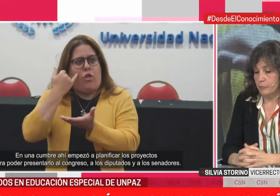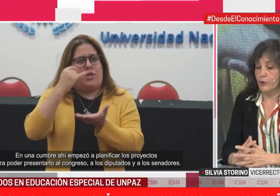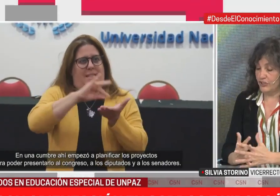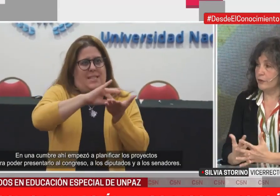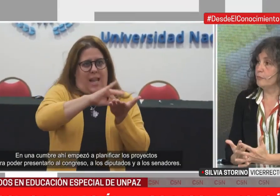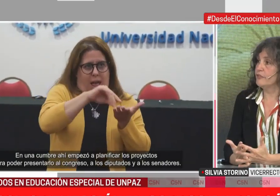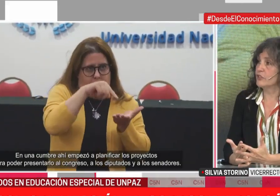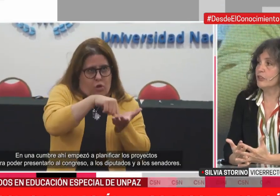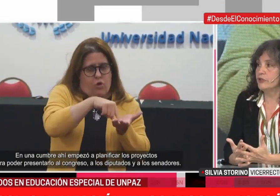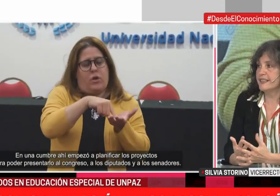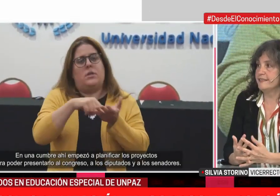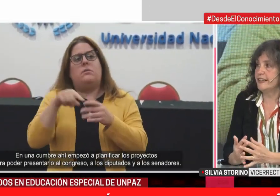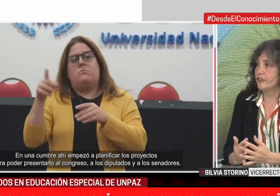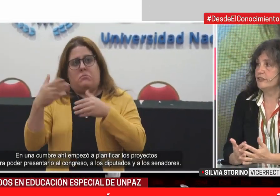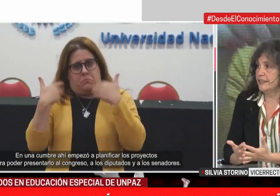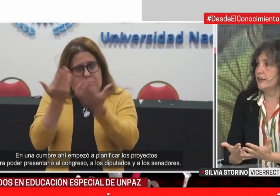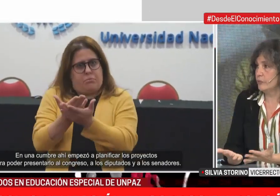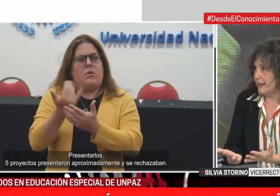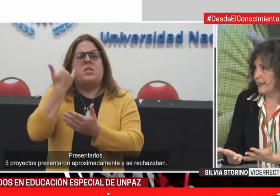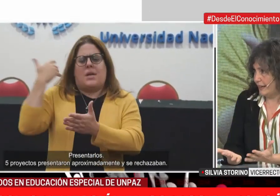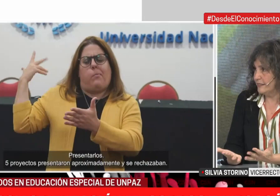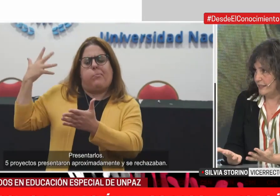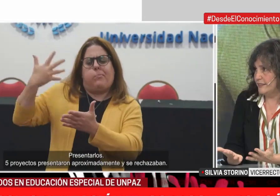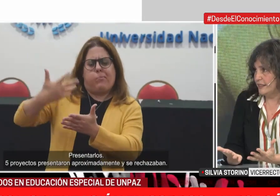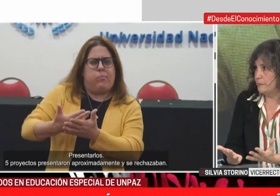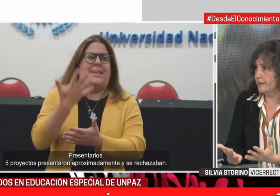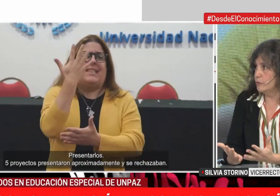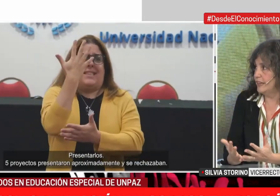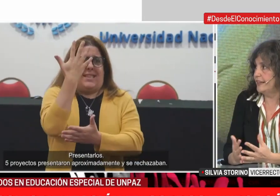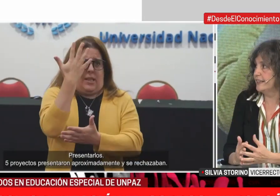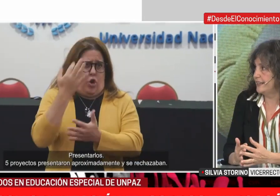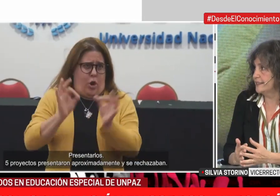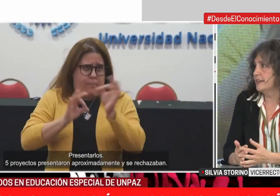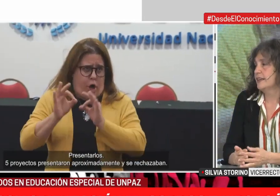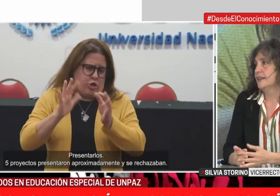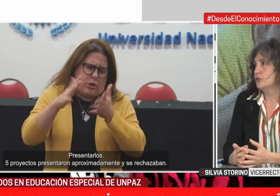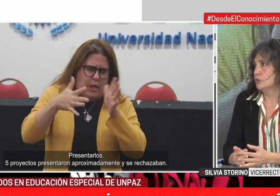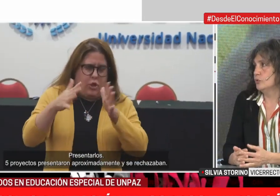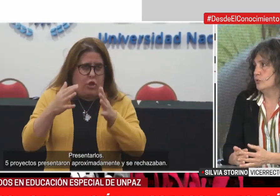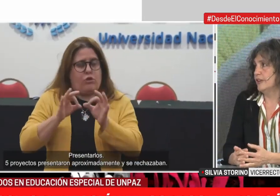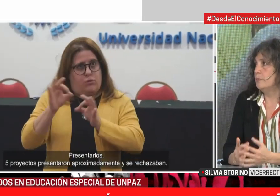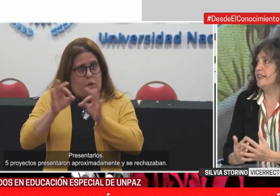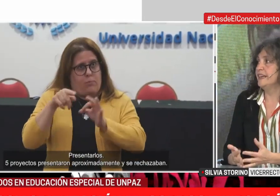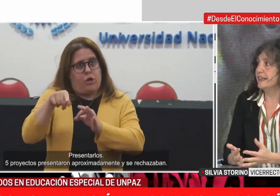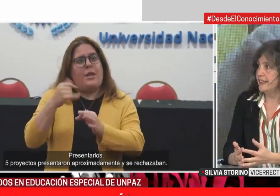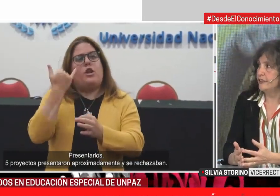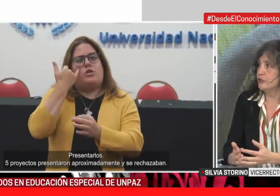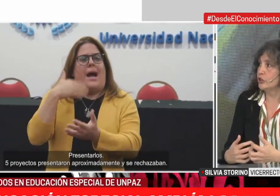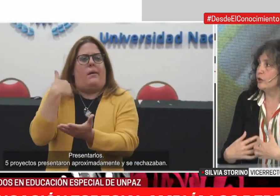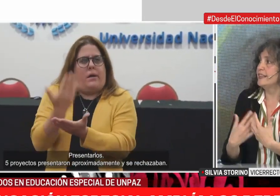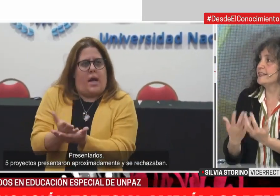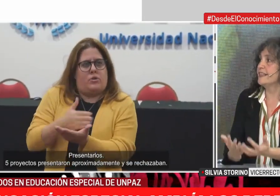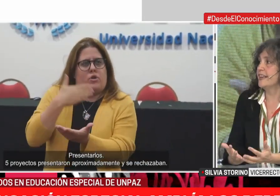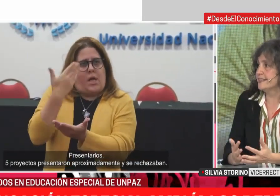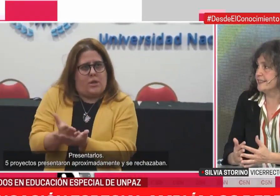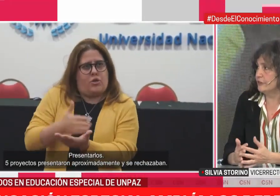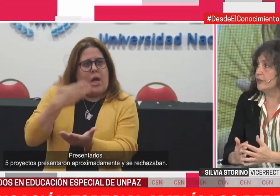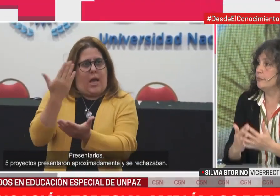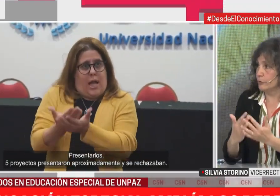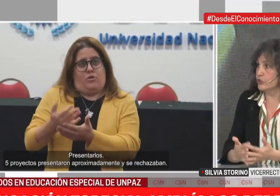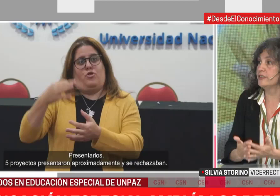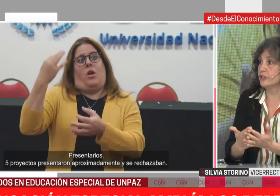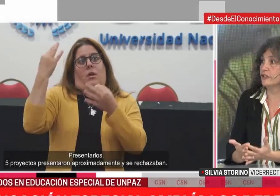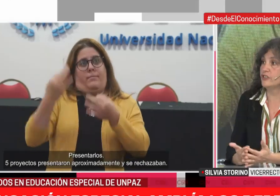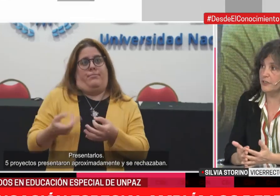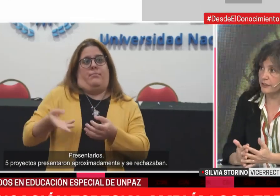Y por ser un profesorado universitario, tiene algunas características particulares, que es su despliegue, no solo en la enseñanza,